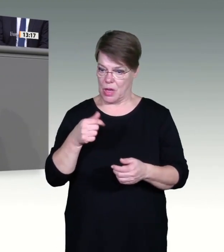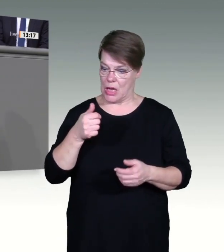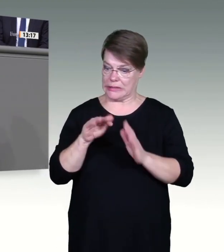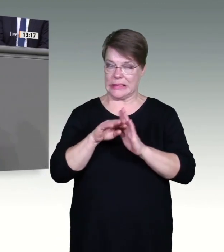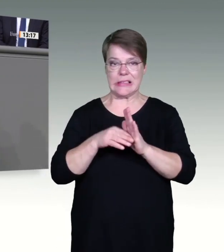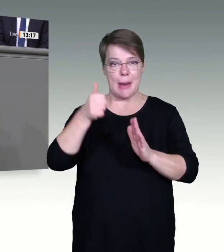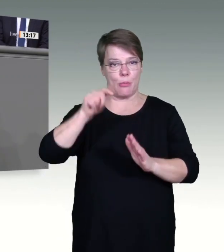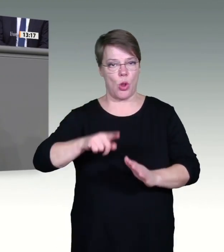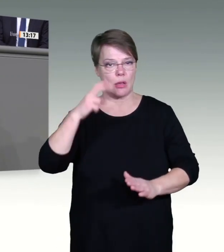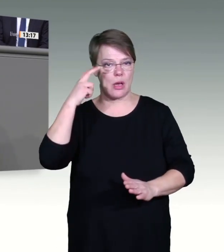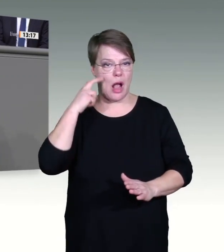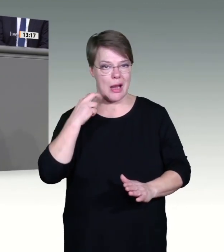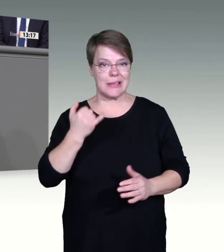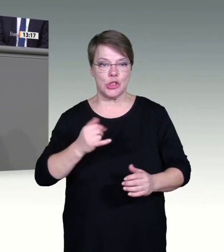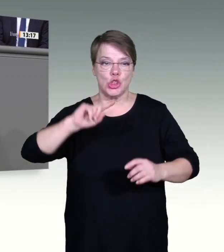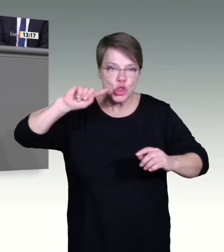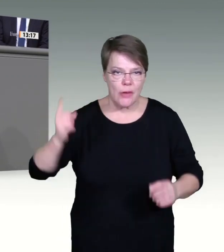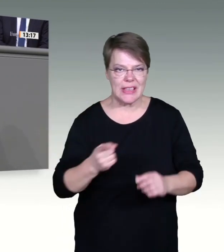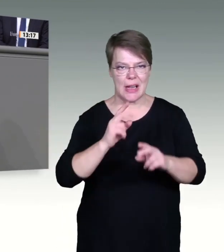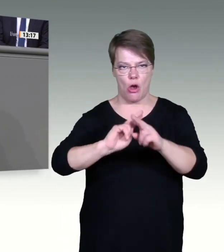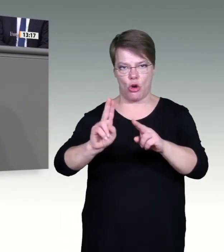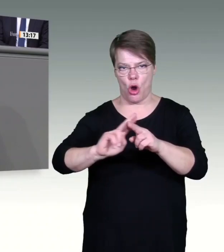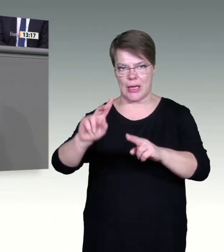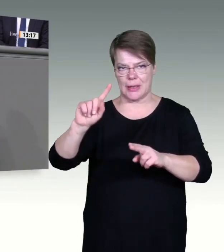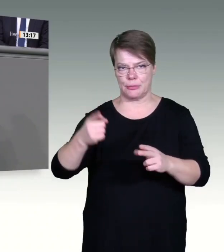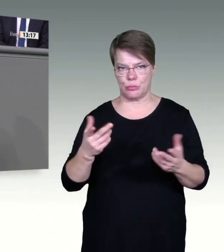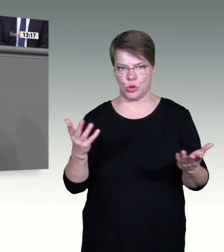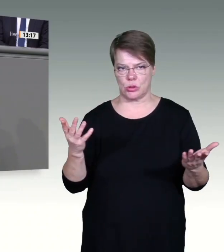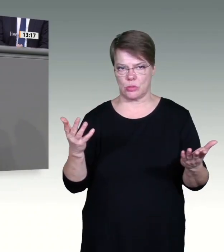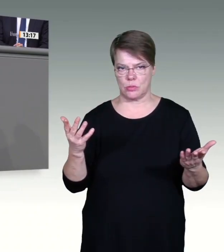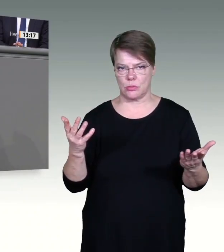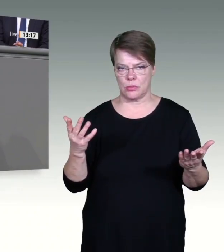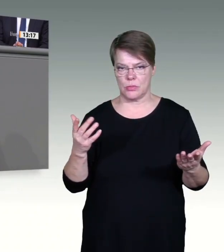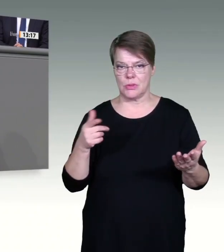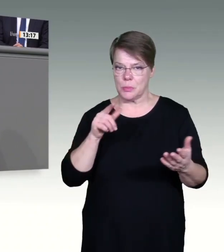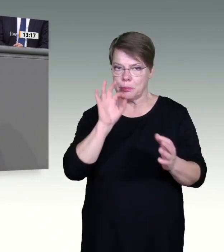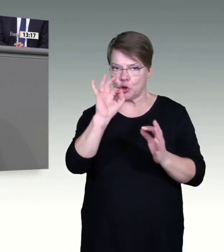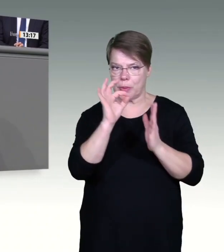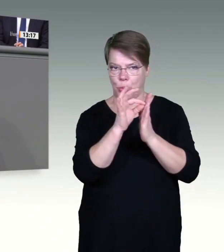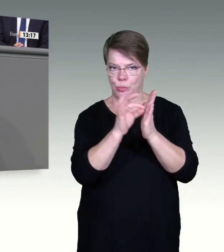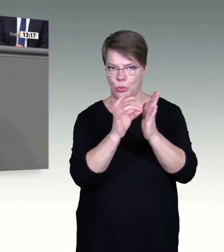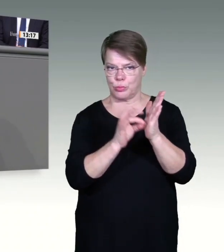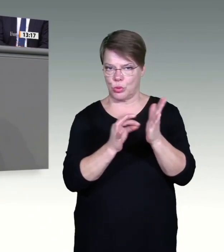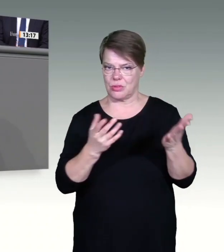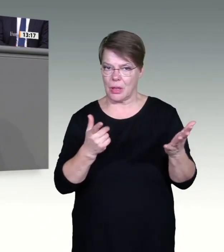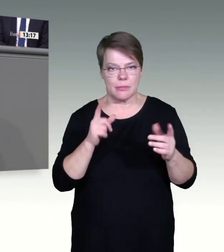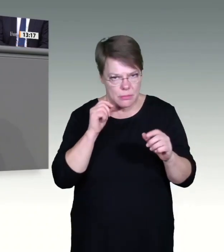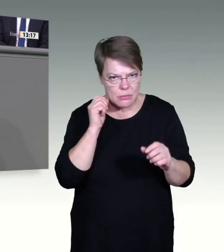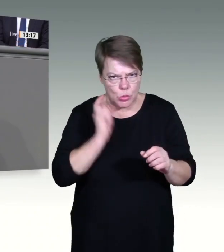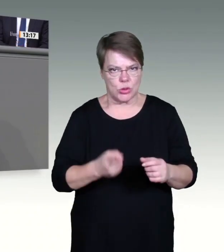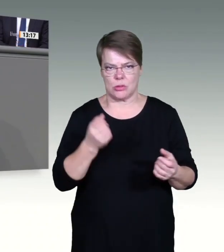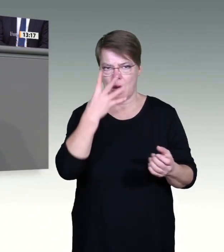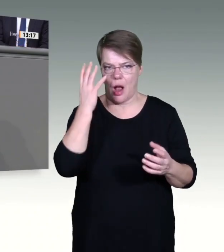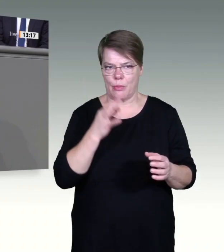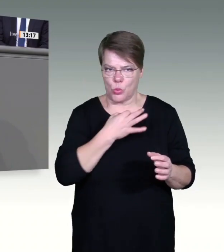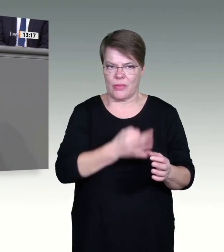bewährten Instrumente den Ländern aus der Hand zu schlagen. Es wäre ein Fehler, den Ländern die Rechtssicherheit zu nehmen. Es wäre ein Fehler, gerade jetzt in